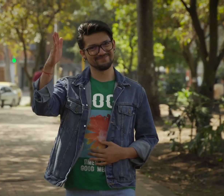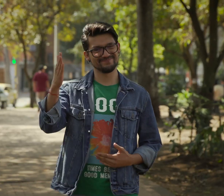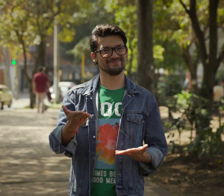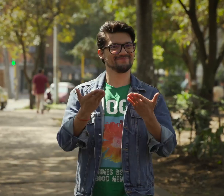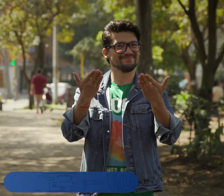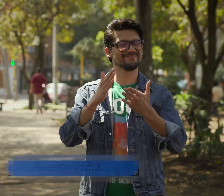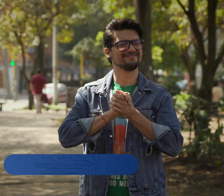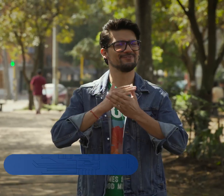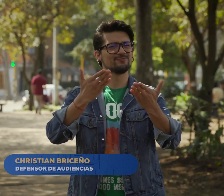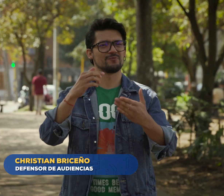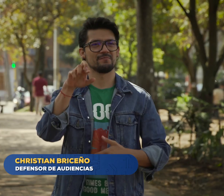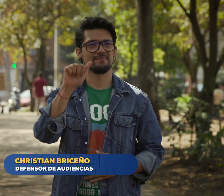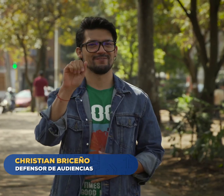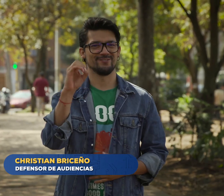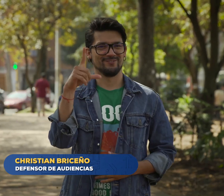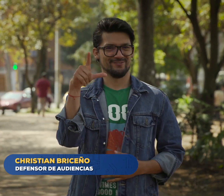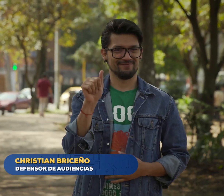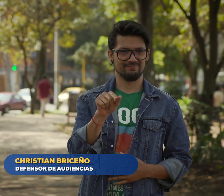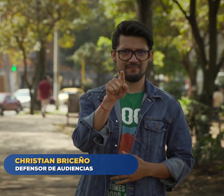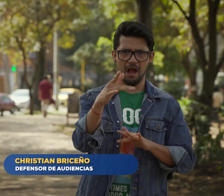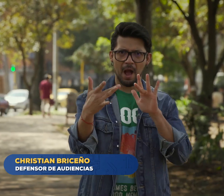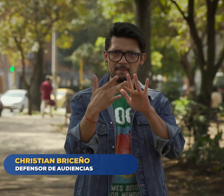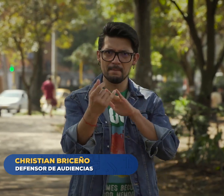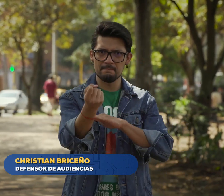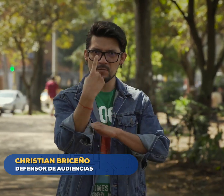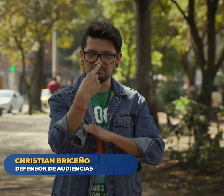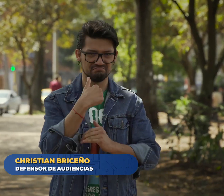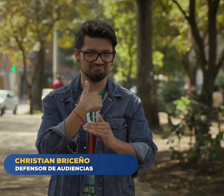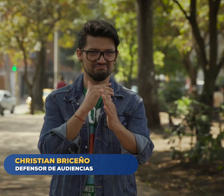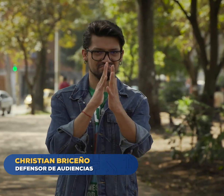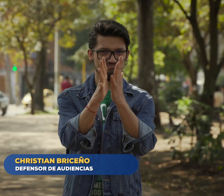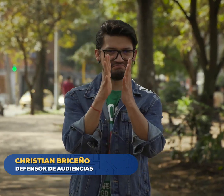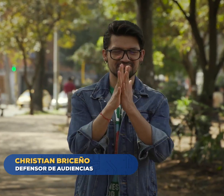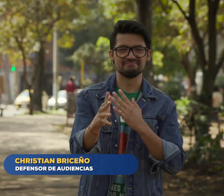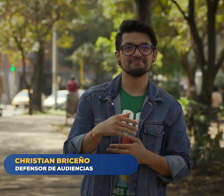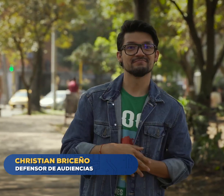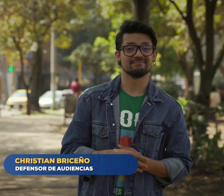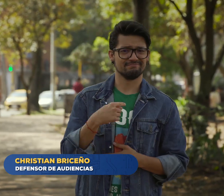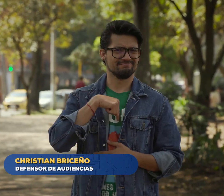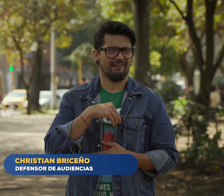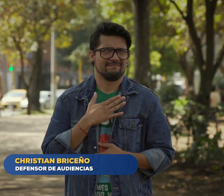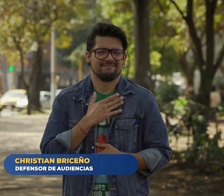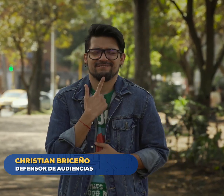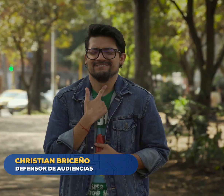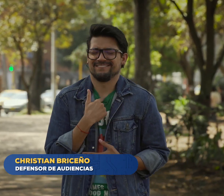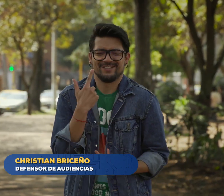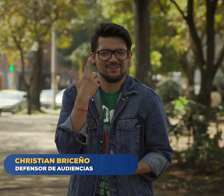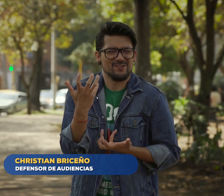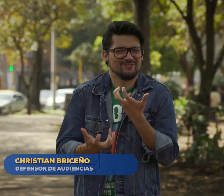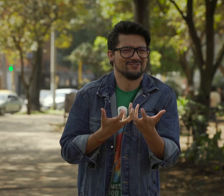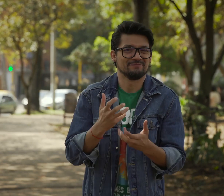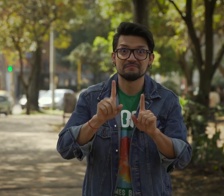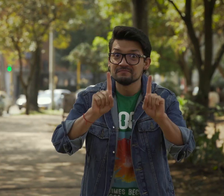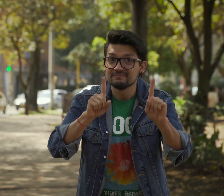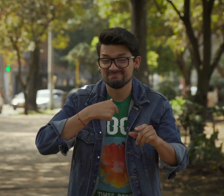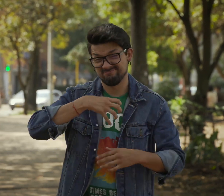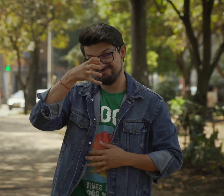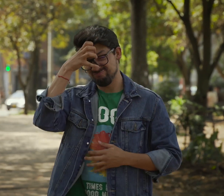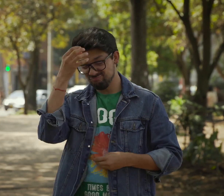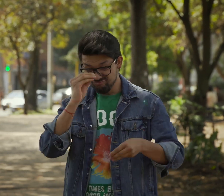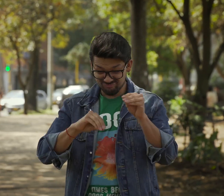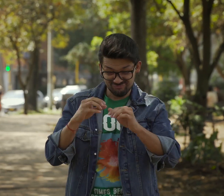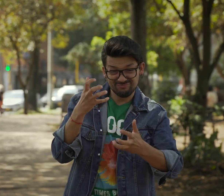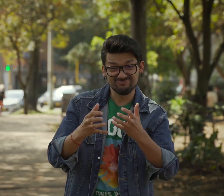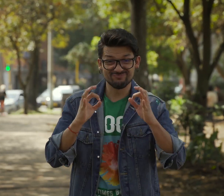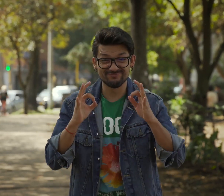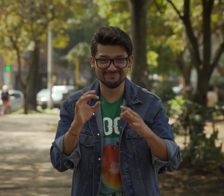Hola, un saludo especial para Paola. A propósito de tu pregunta, quiero contarte que a mí me